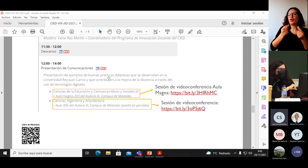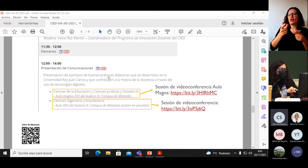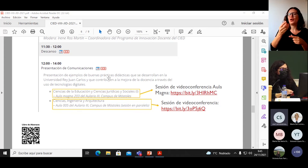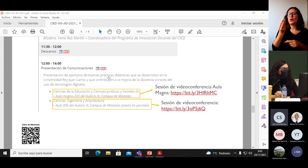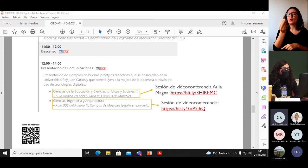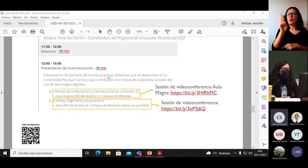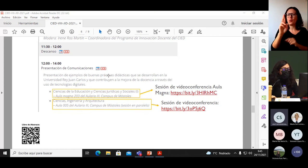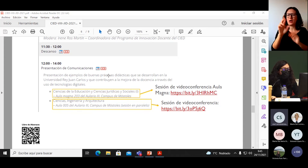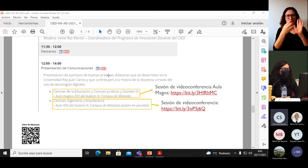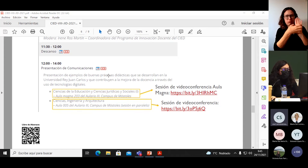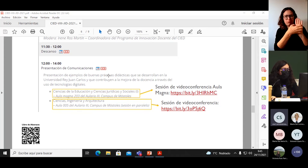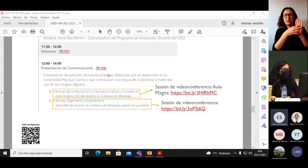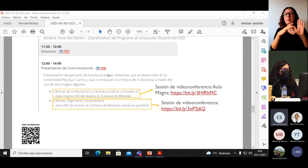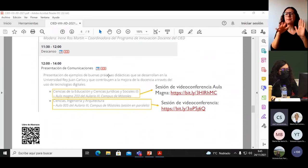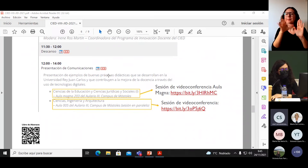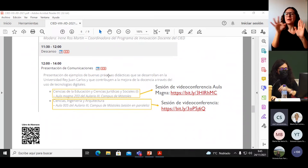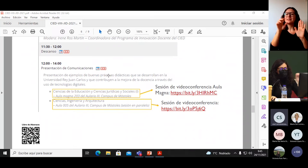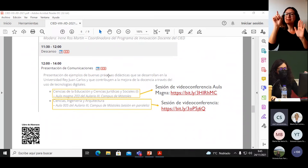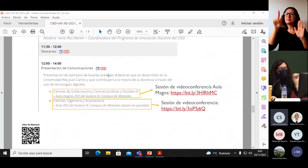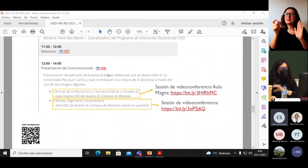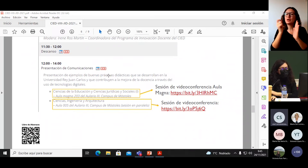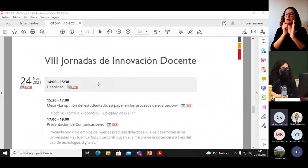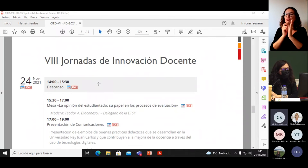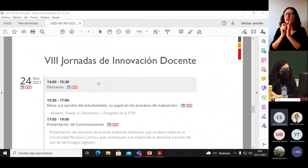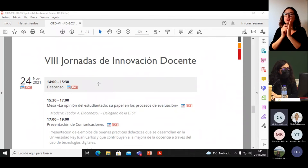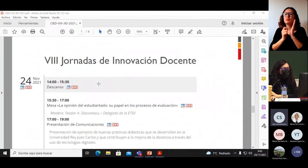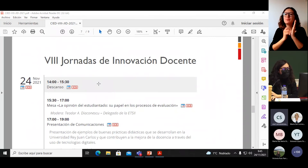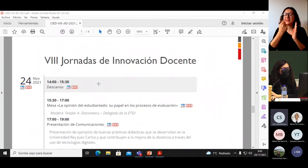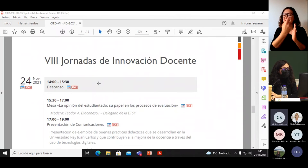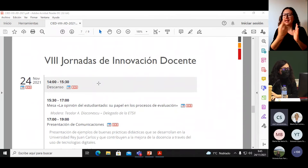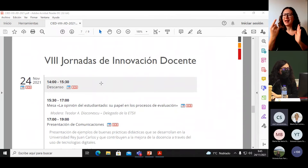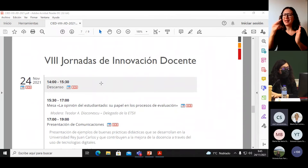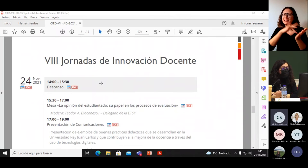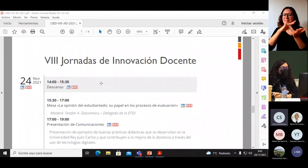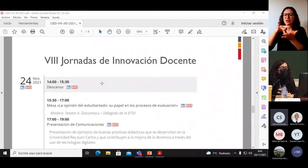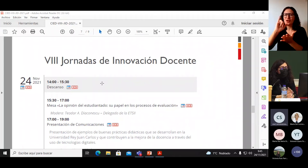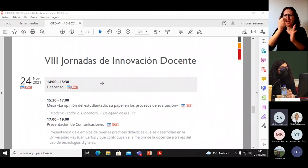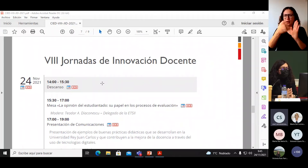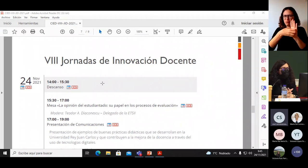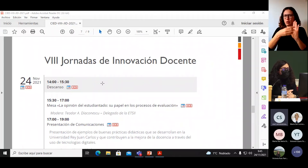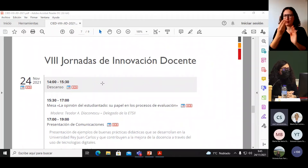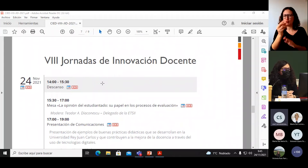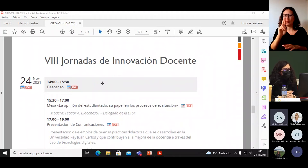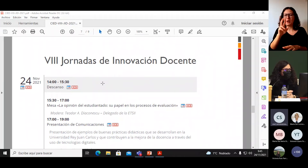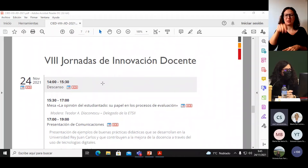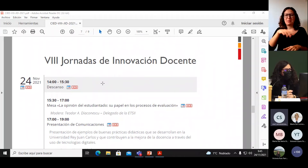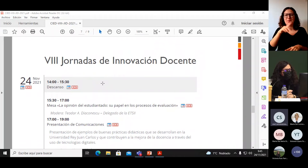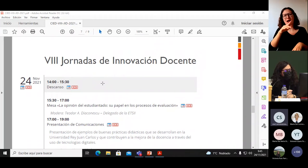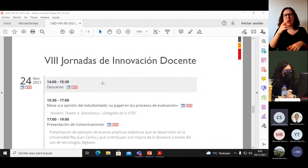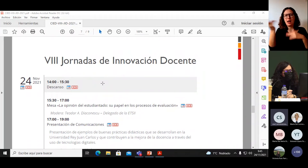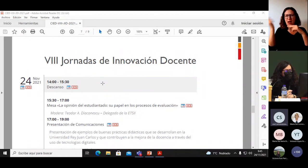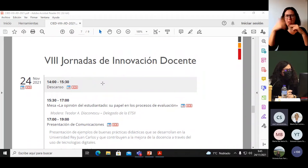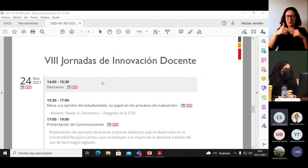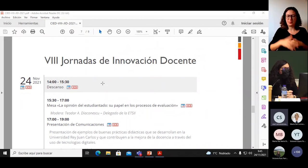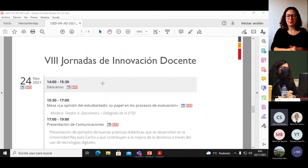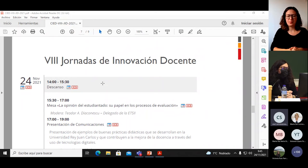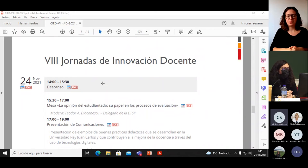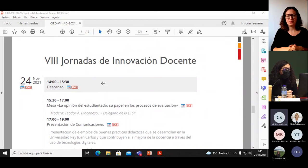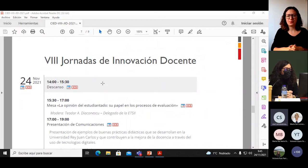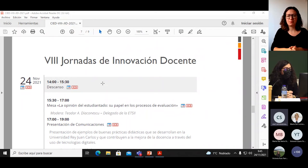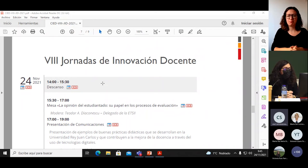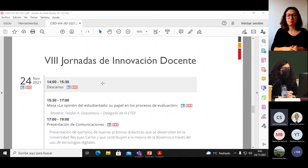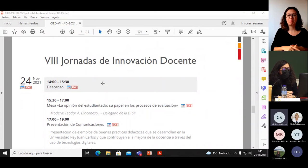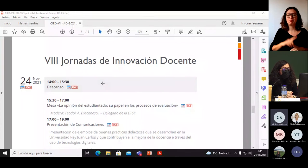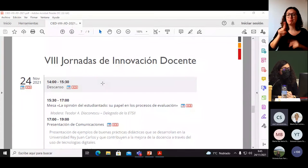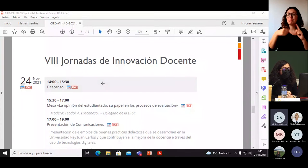en las puertas de cada una de las sesiones. A continuación, ya por la tarde, después del descanso para